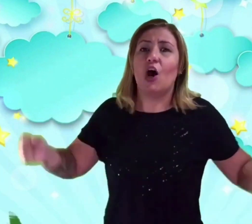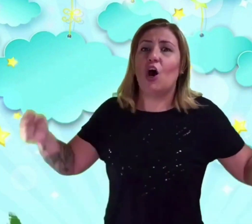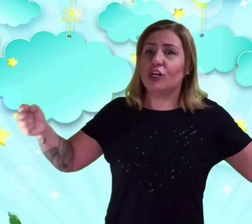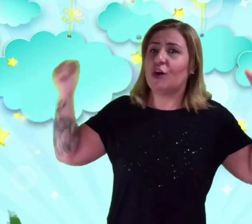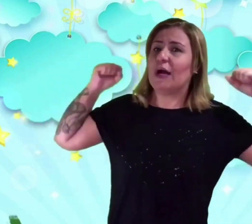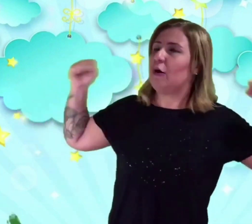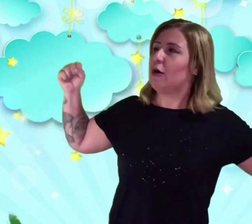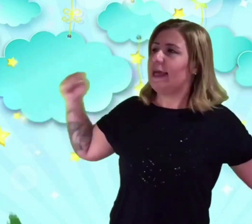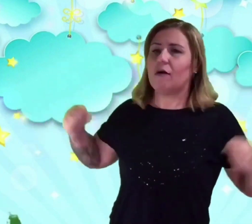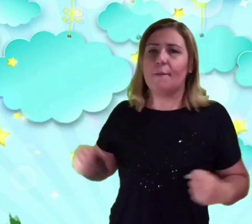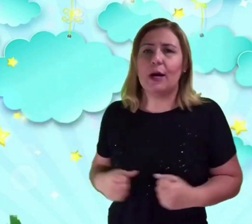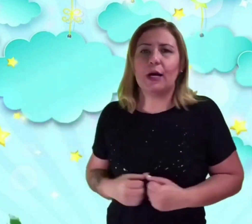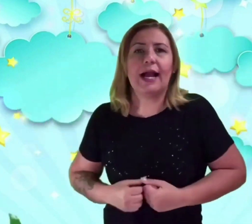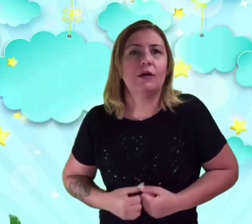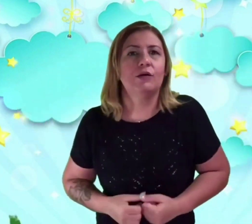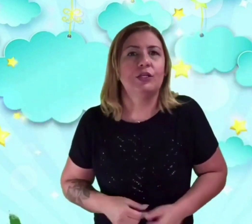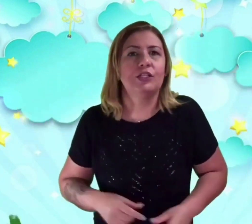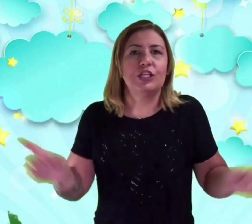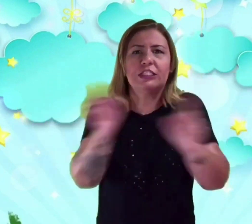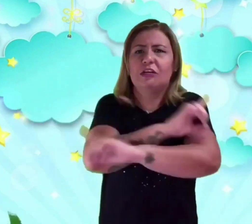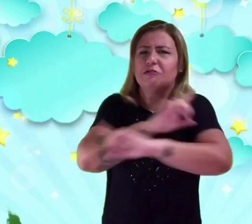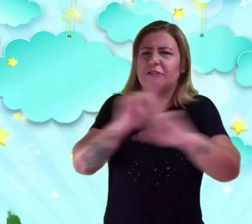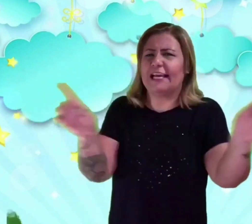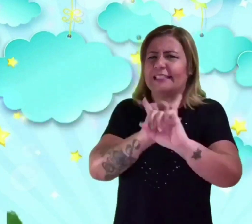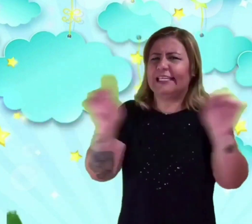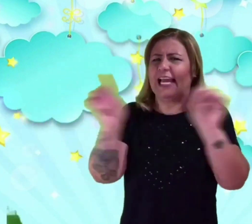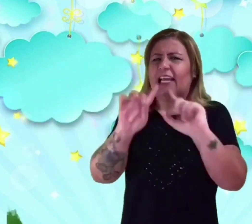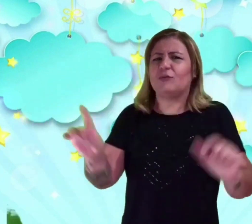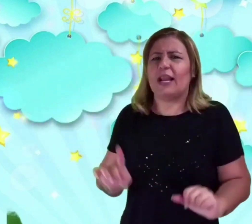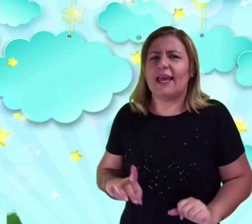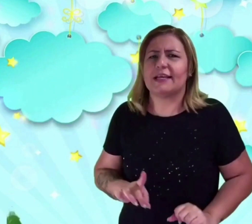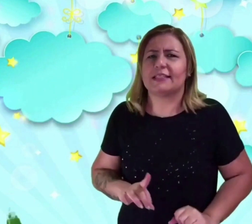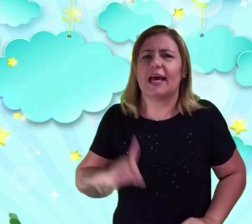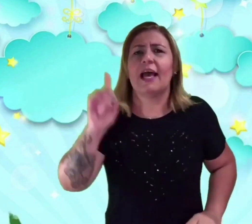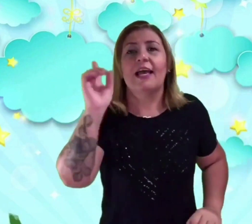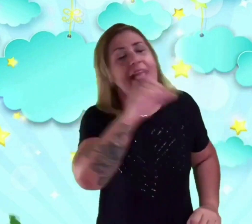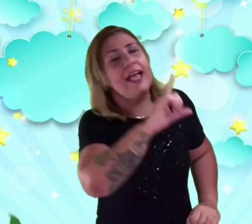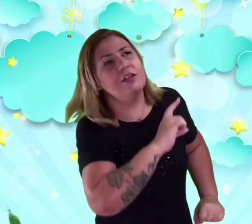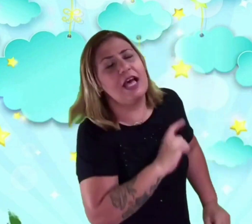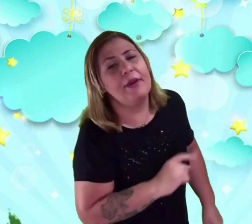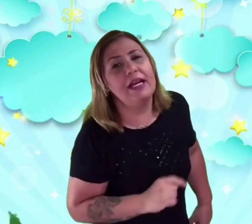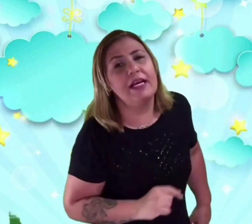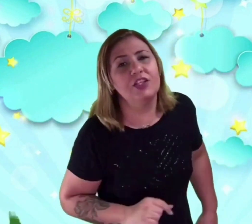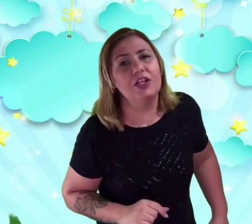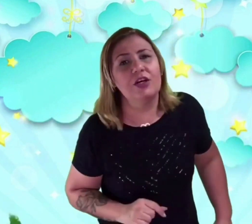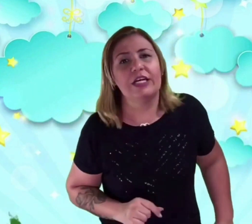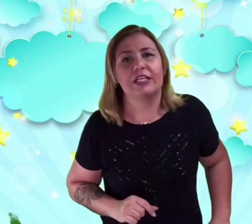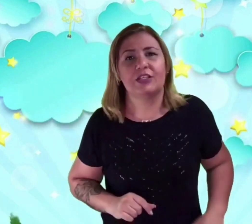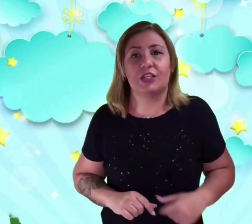Hoje eu acordei com pouca luz, então não quero ninguém de moleza. Quero estar brilhante à noite.